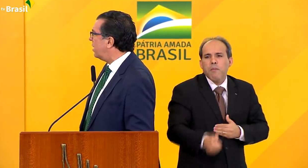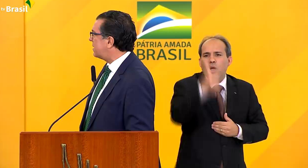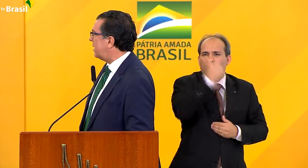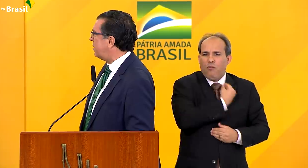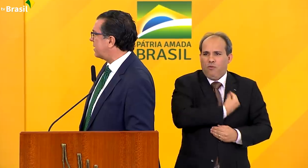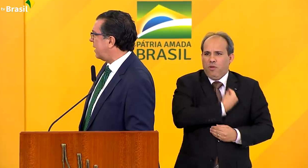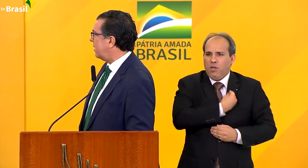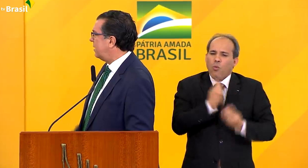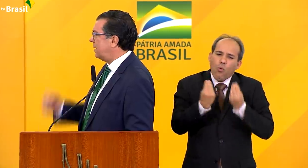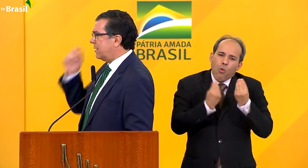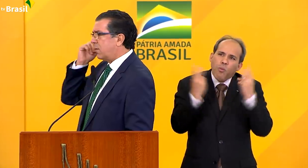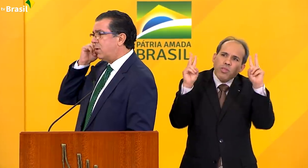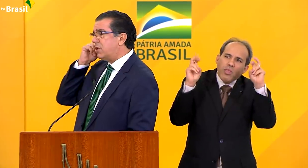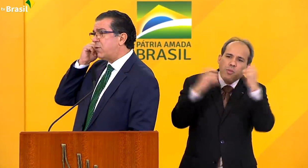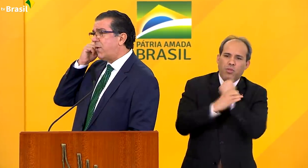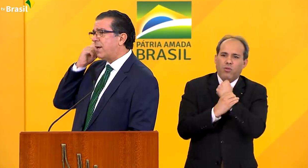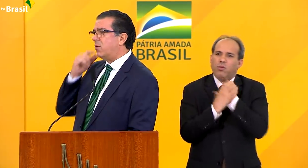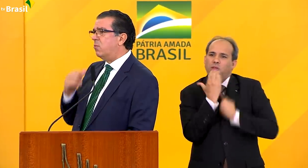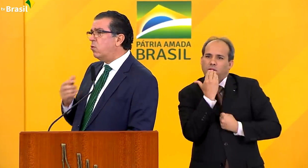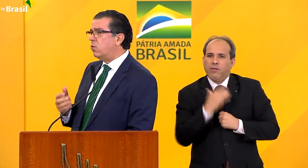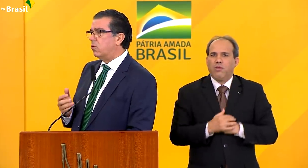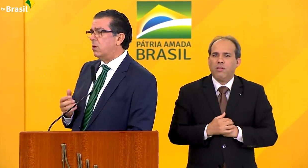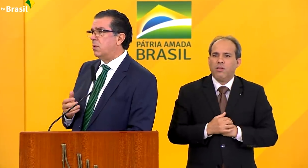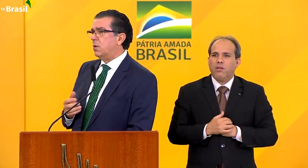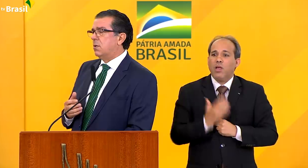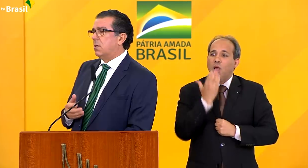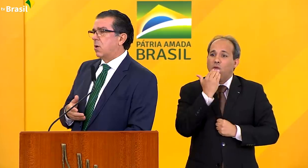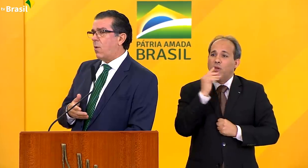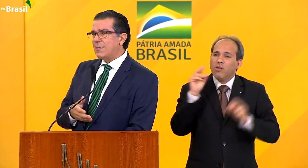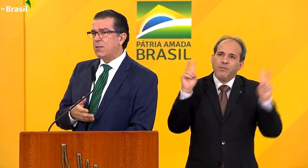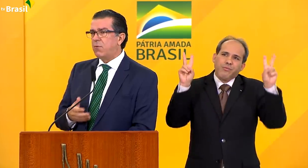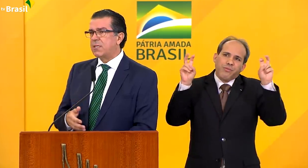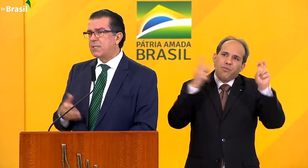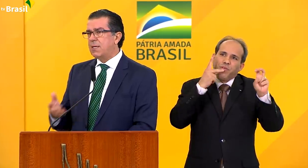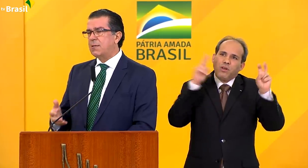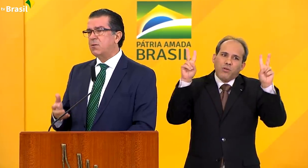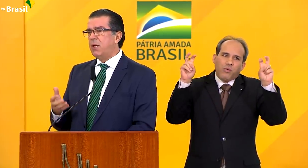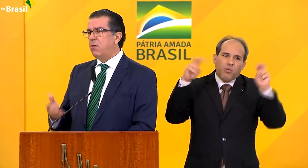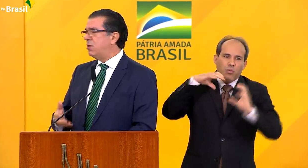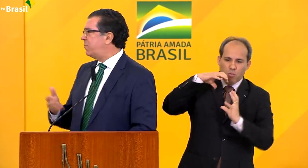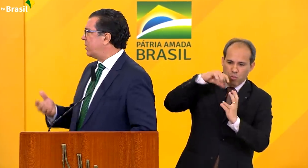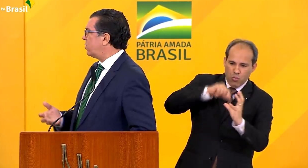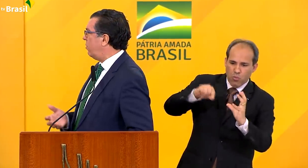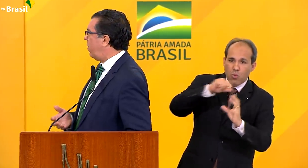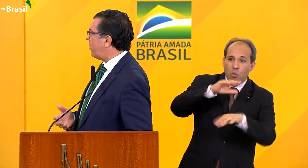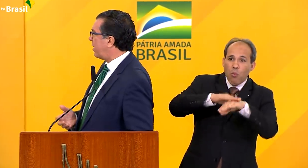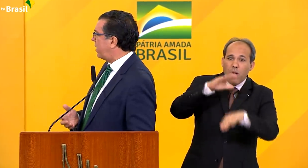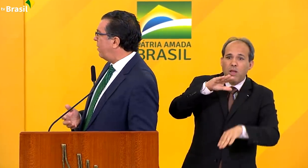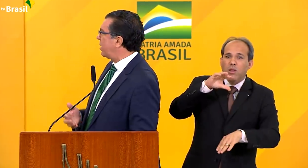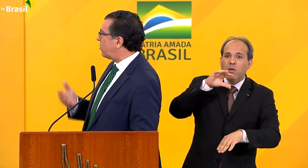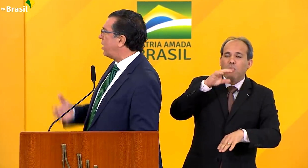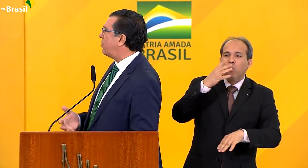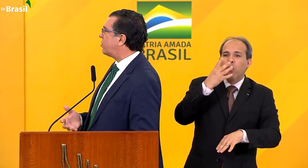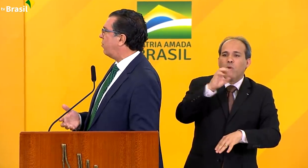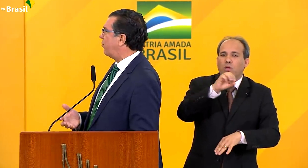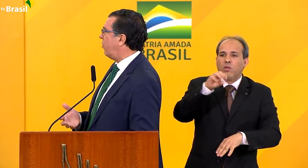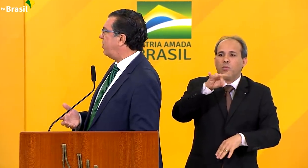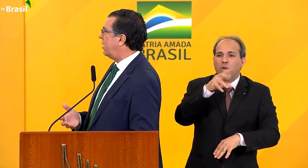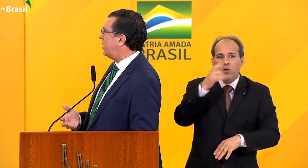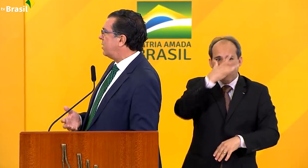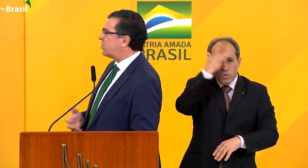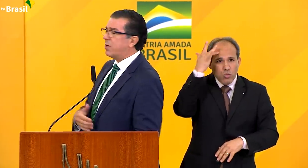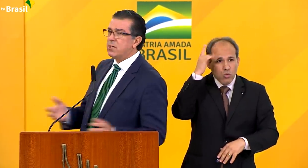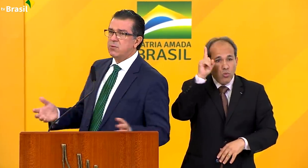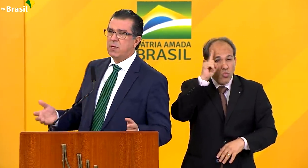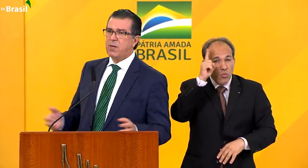termos de segurança alimentar. Quando a gente fala que no mundo quase 900 milhões de pessoas vão para a cama toda noite com